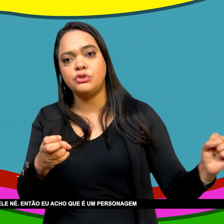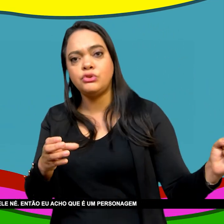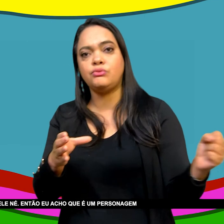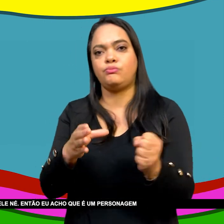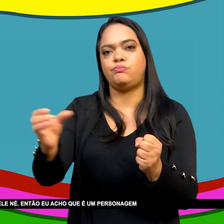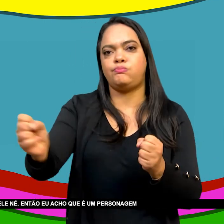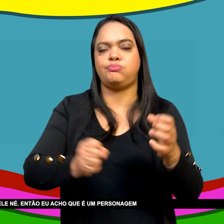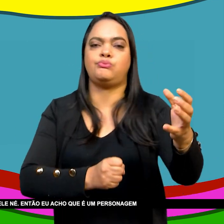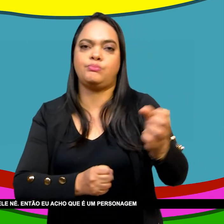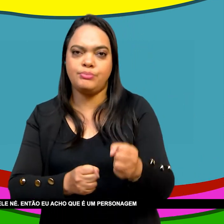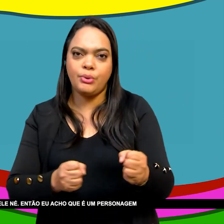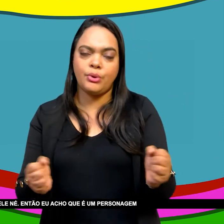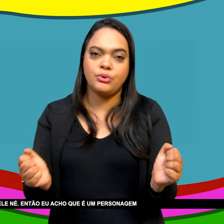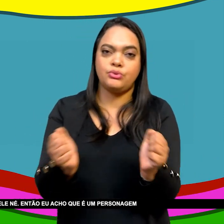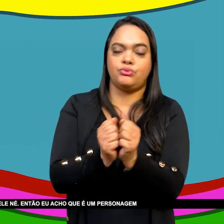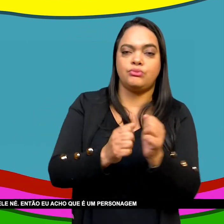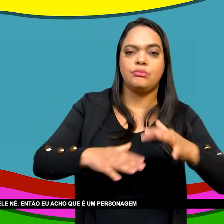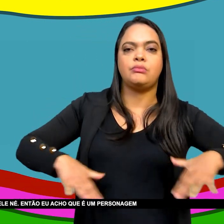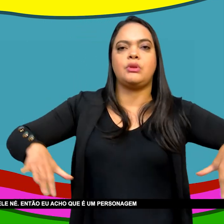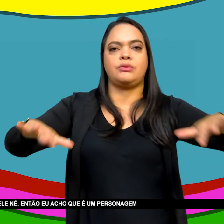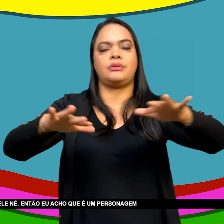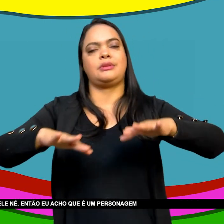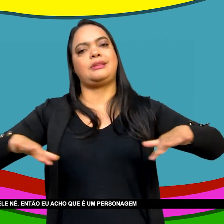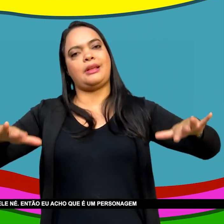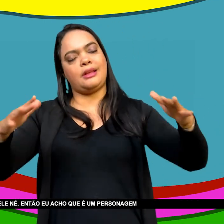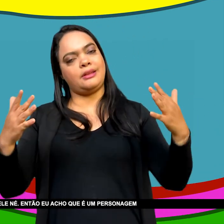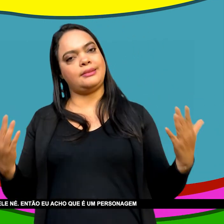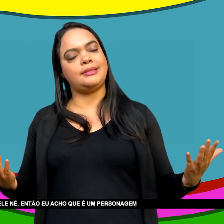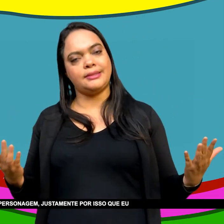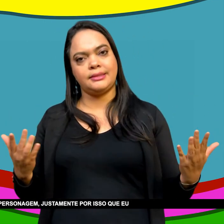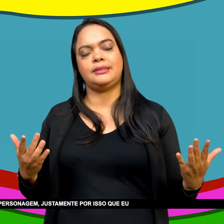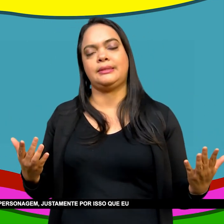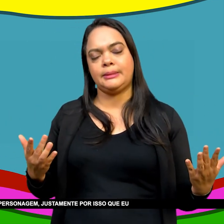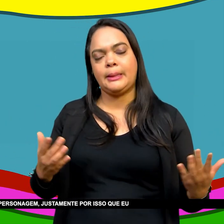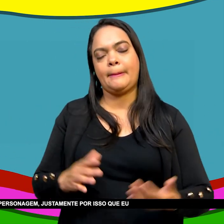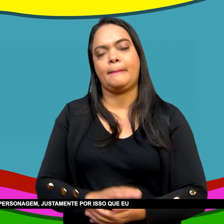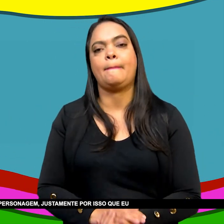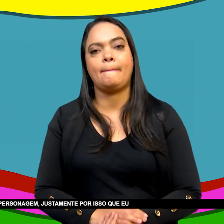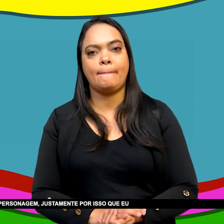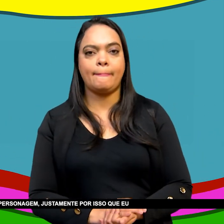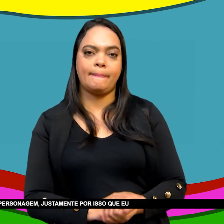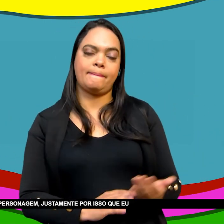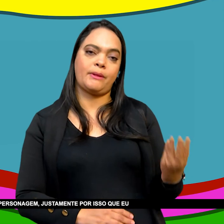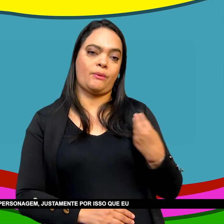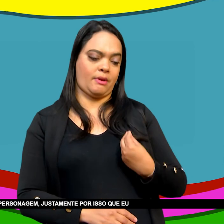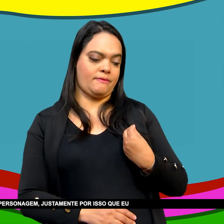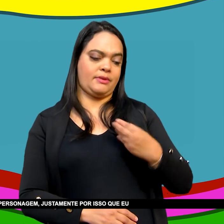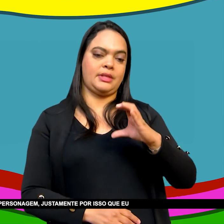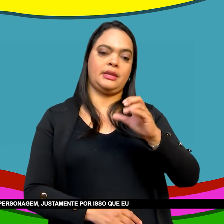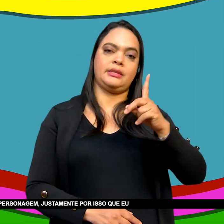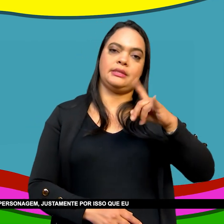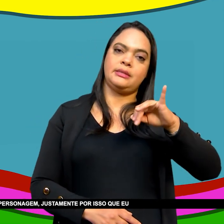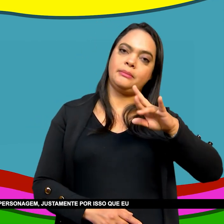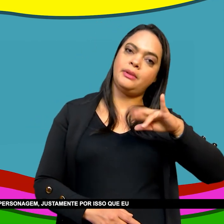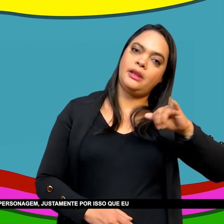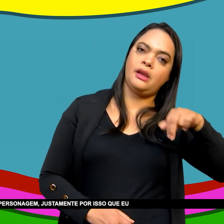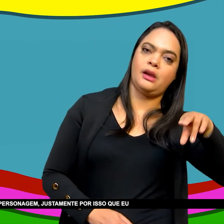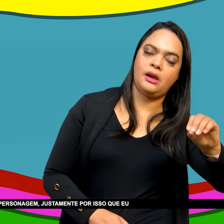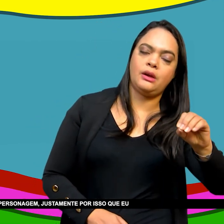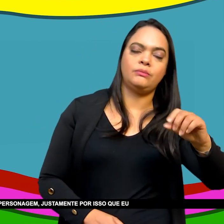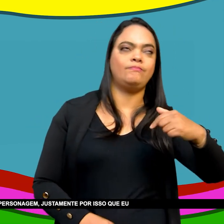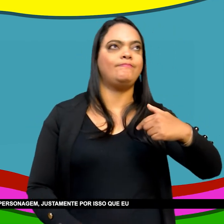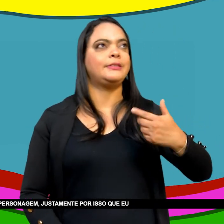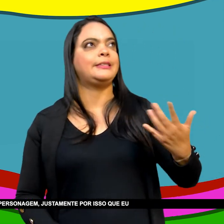Através Da trajetória dele Então eu acho Que é um personagem Muito importante Não é Um grande